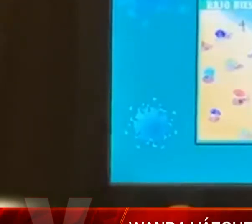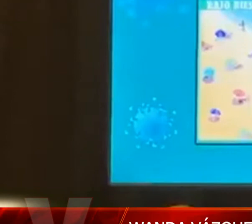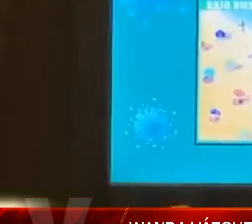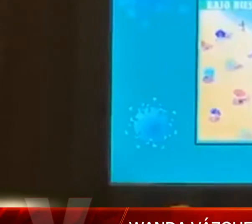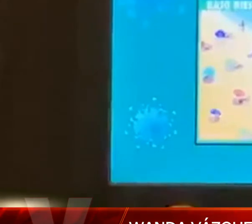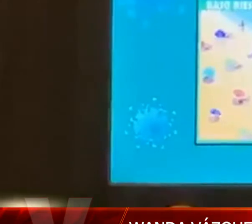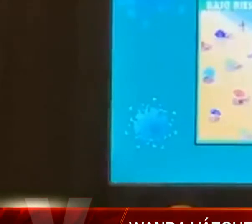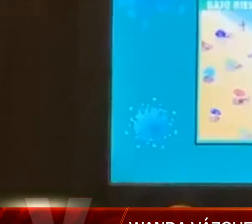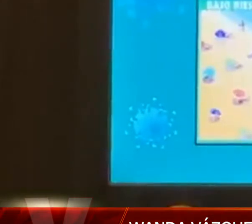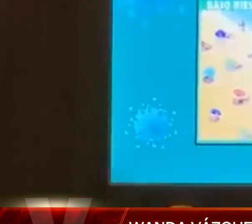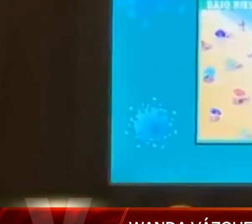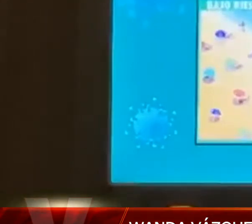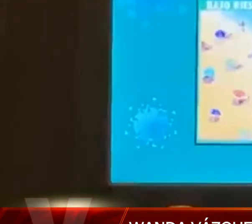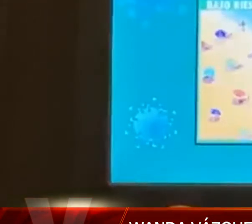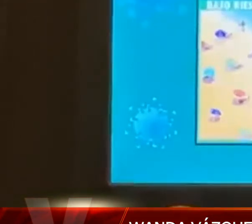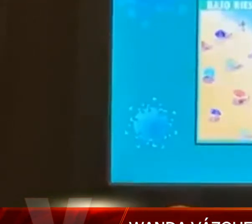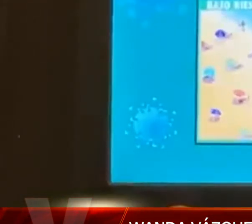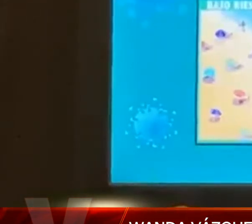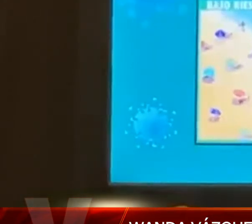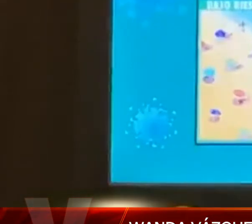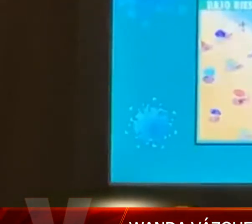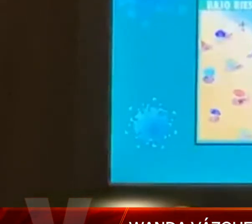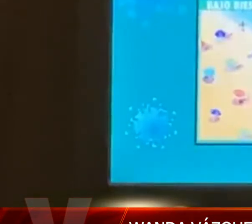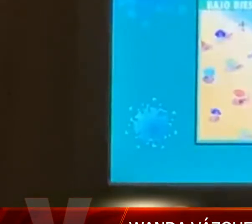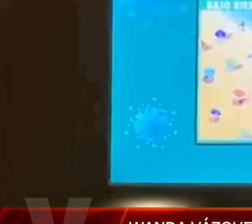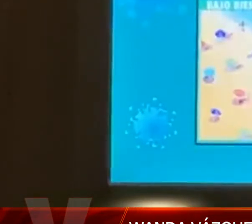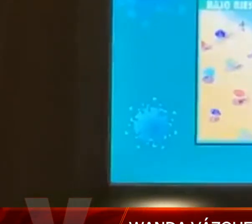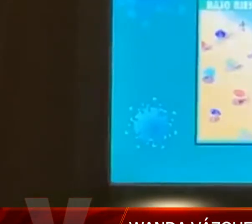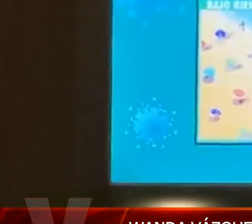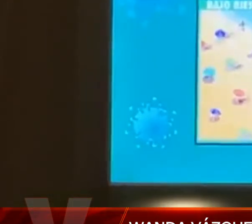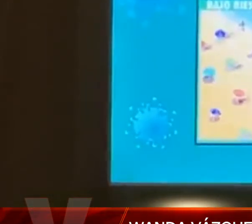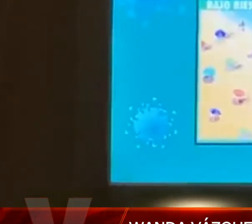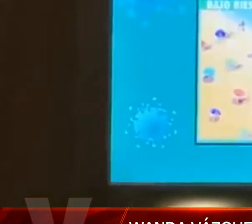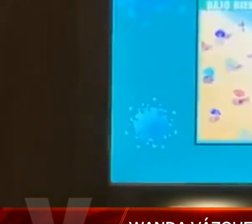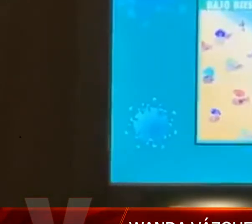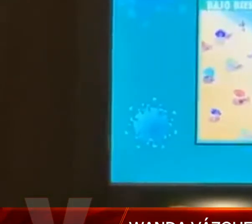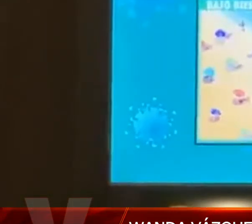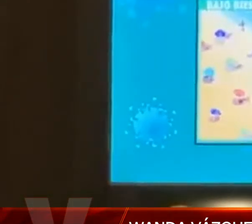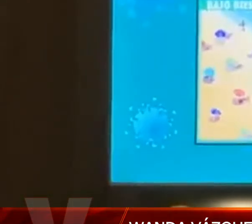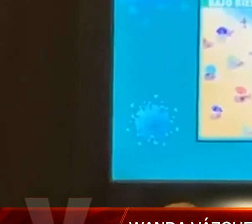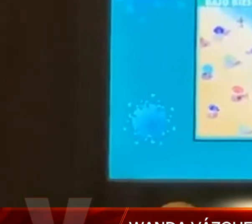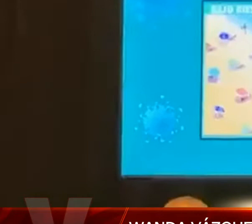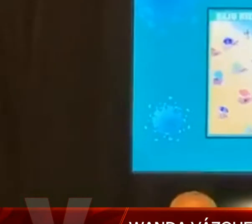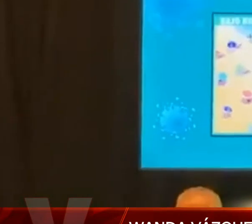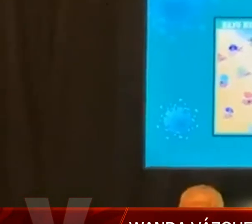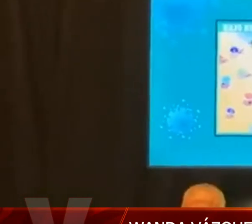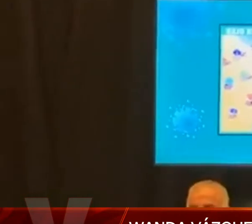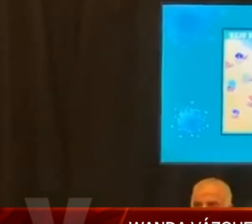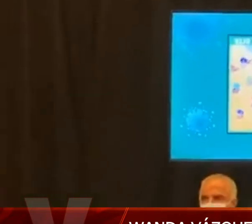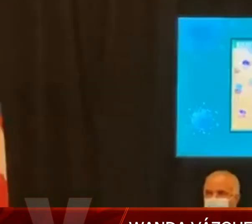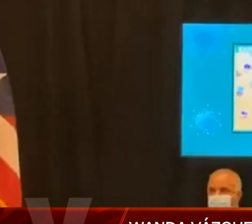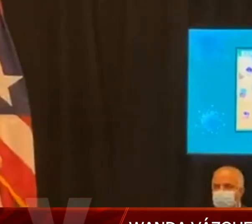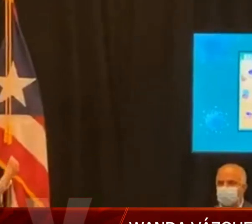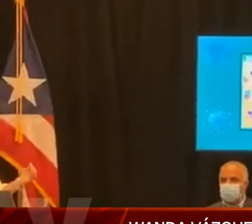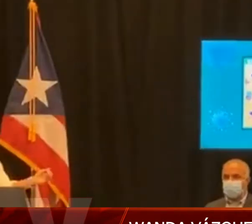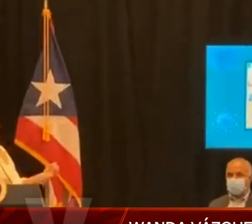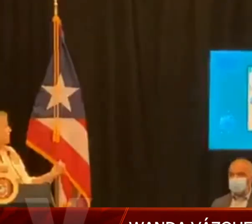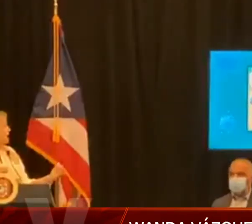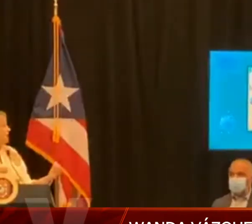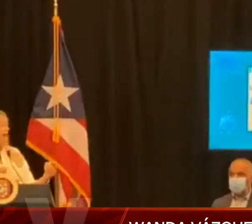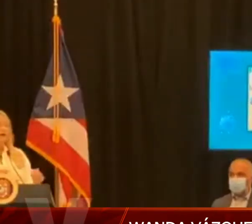playa, que sea el de bajo riesgo, que cada persona pueda estar dentro de su núcleo familiar,